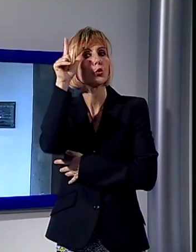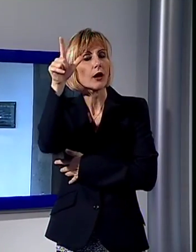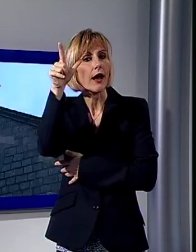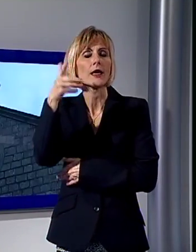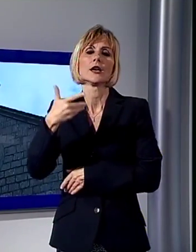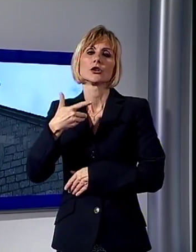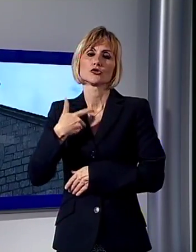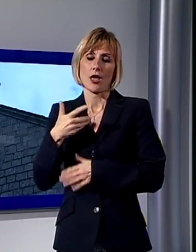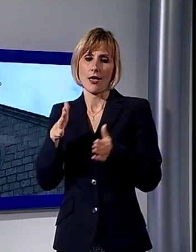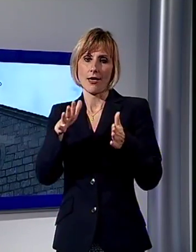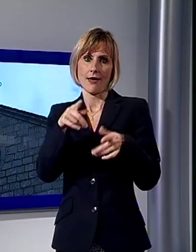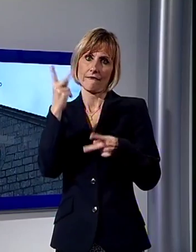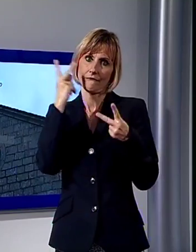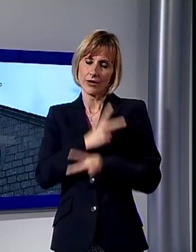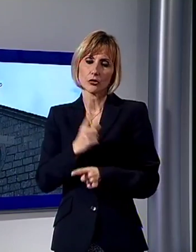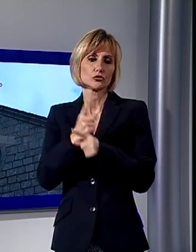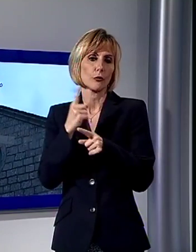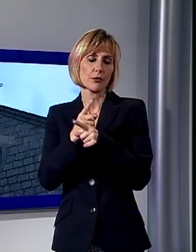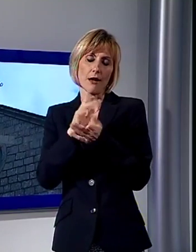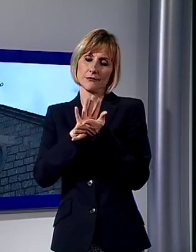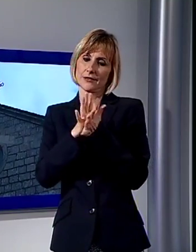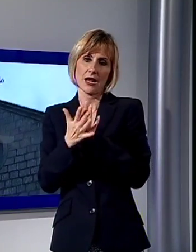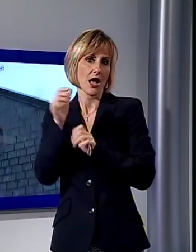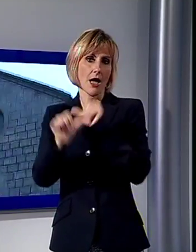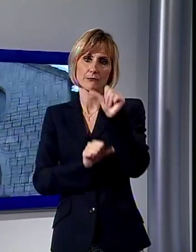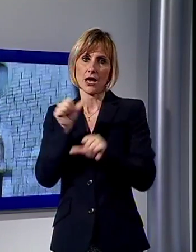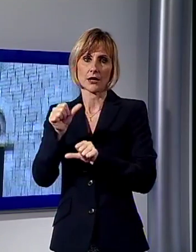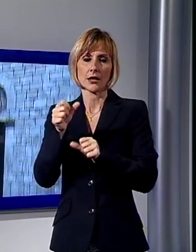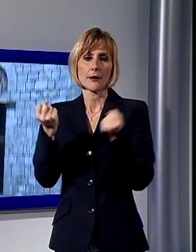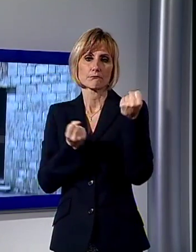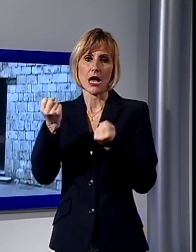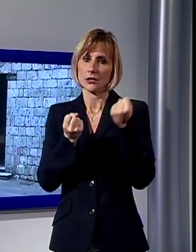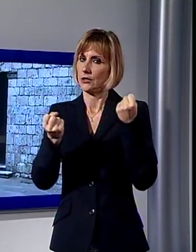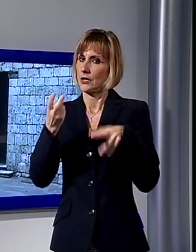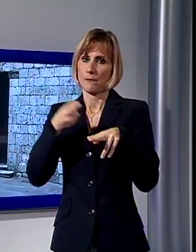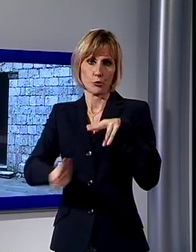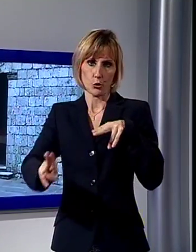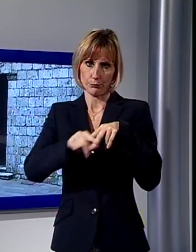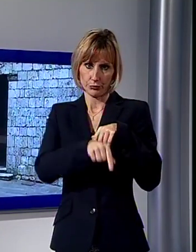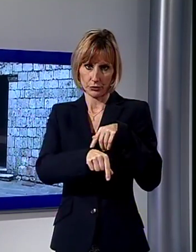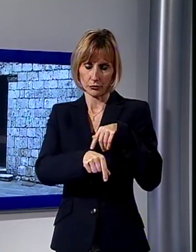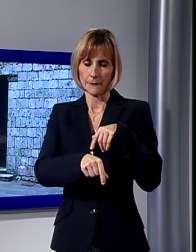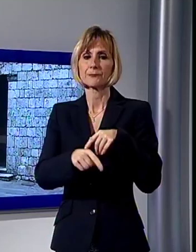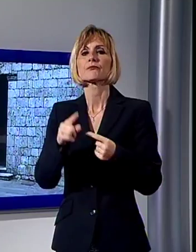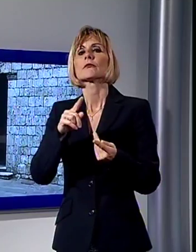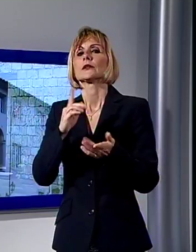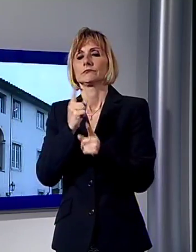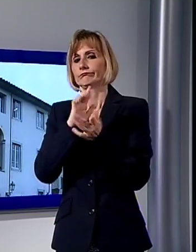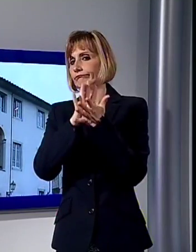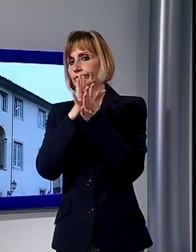ovviamente bisogno di rienterpretare la circolazione dell'automobile. Quindi che cosa si fa? Si mette una